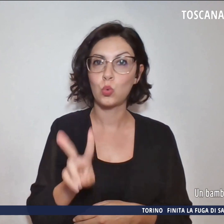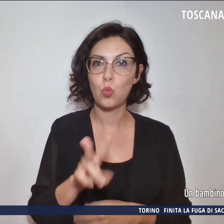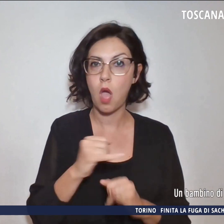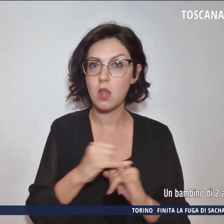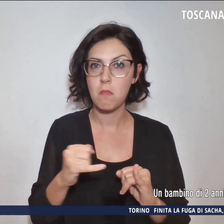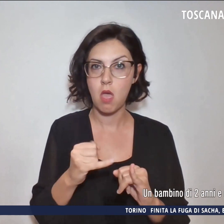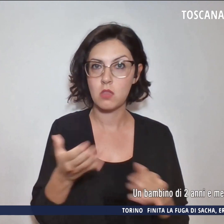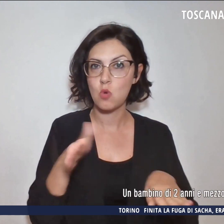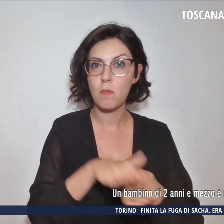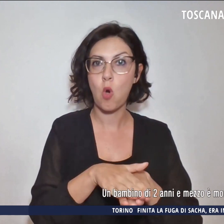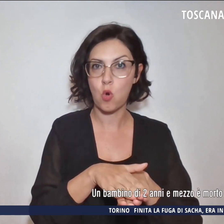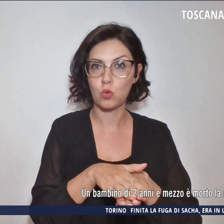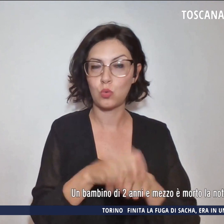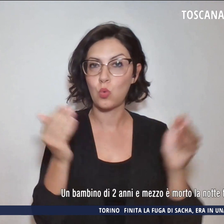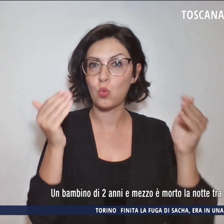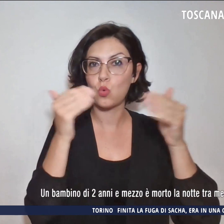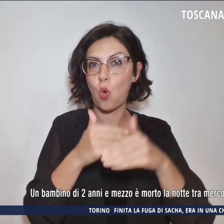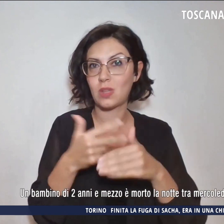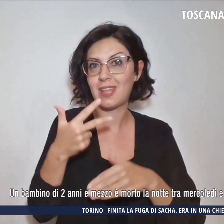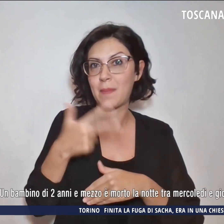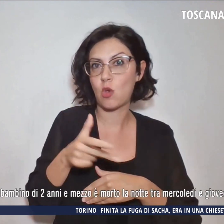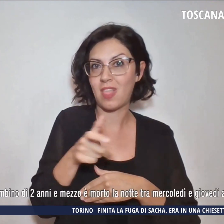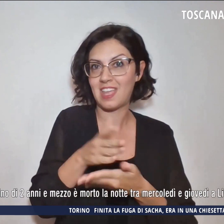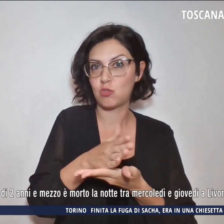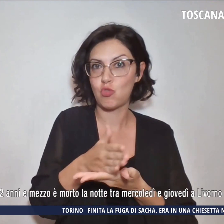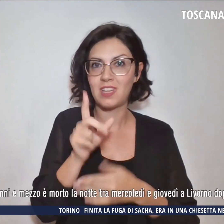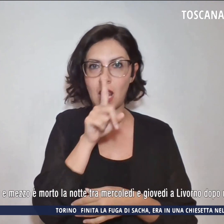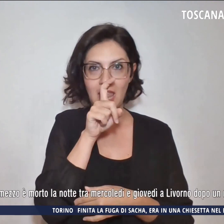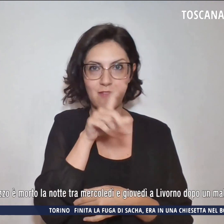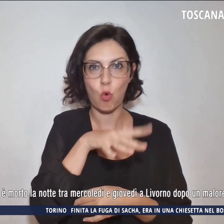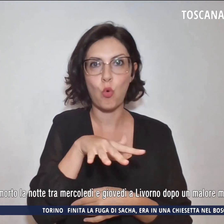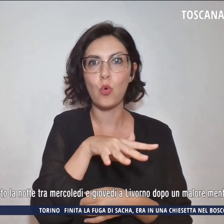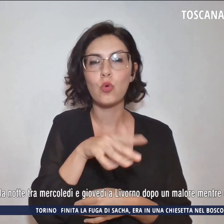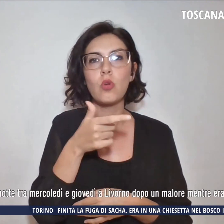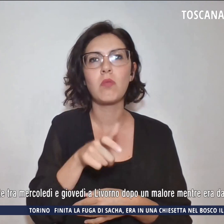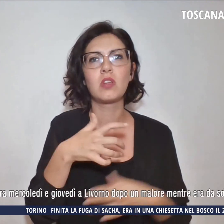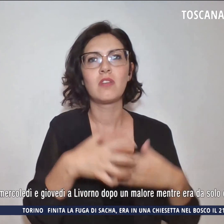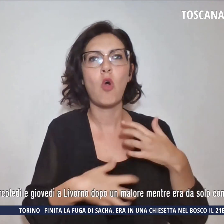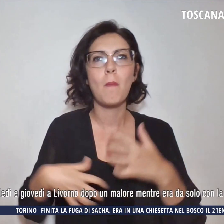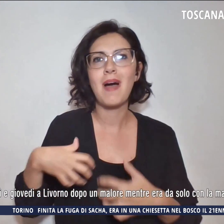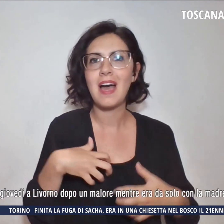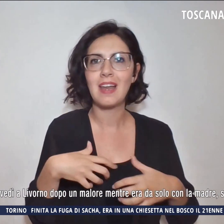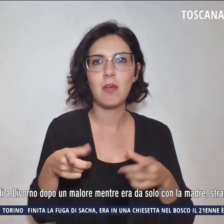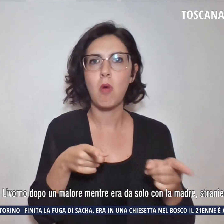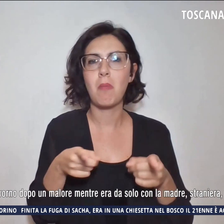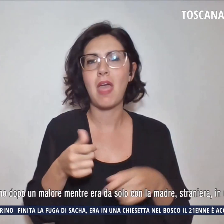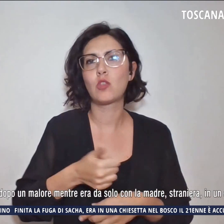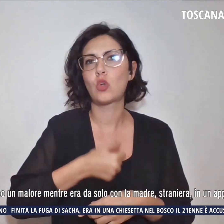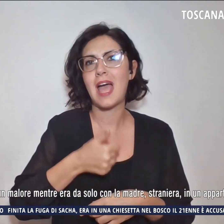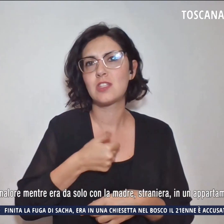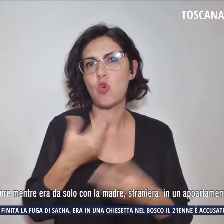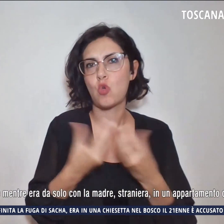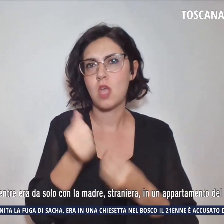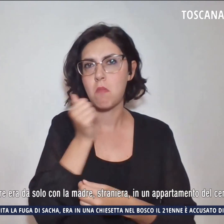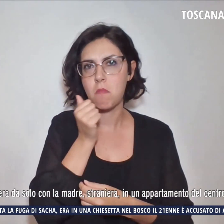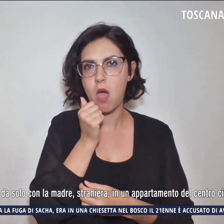la notte tra mercoledì e giovedì a Livorno dopo un malore mentre era da solo con la madre, straniera, in